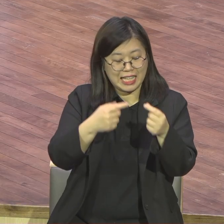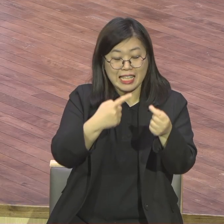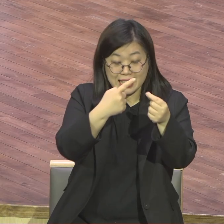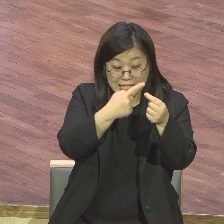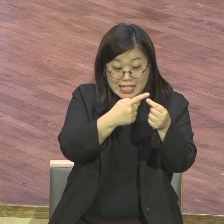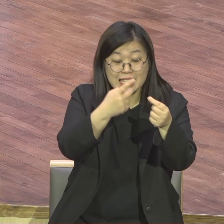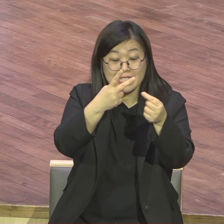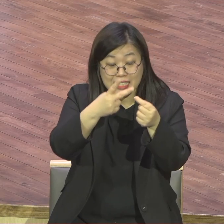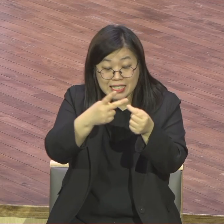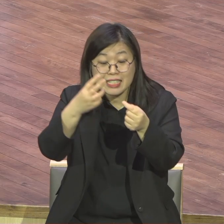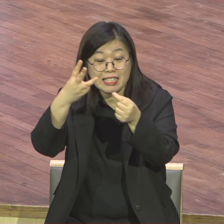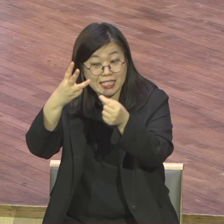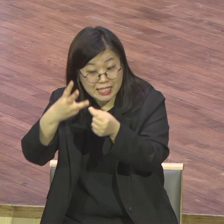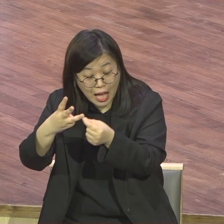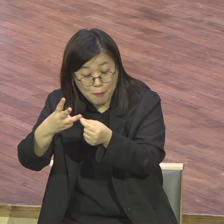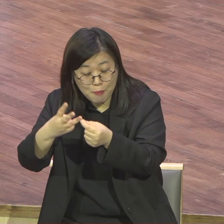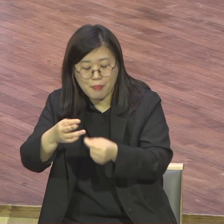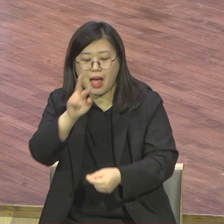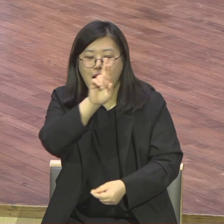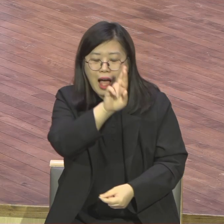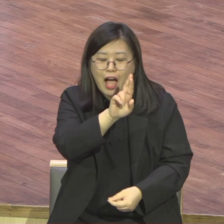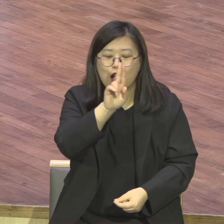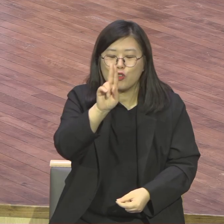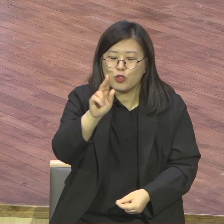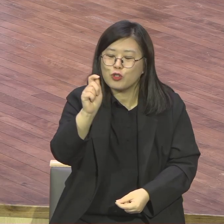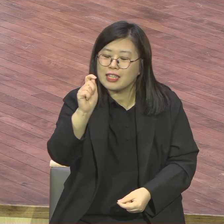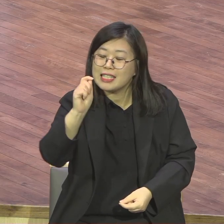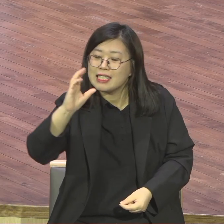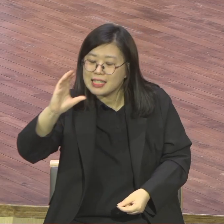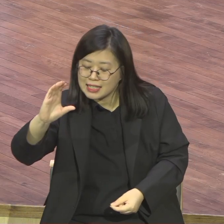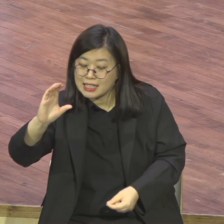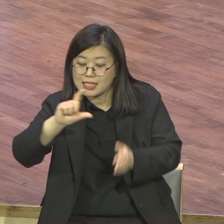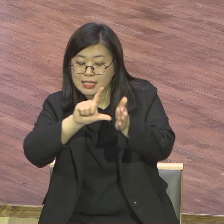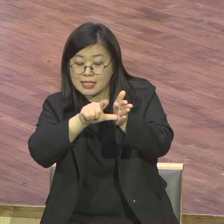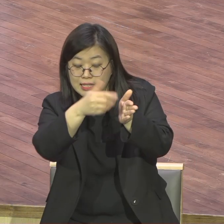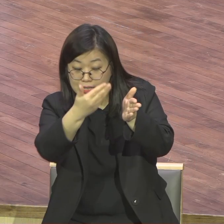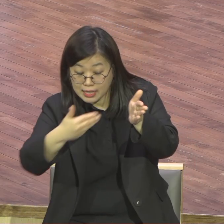24잖아요. 이게 지금 전체 흐름에 지금 이야기인데